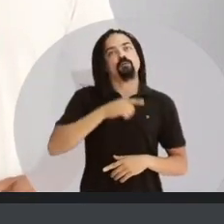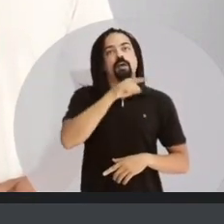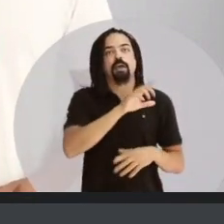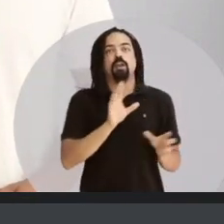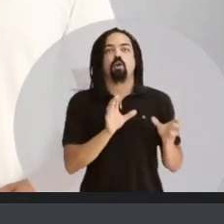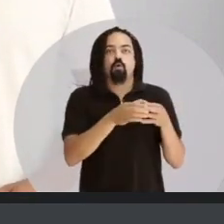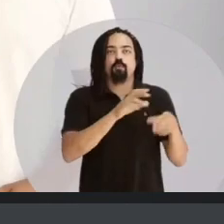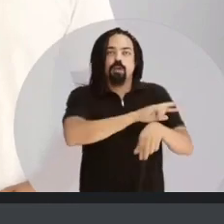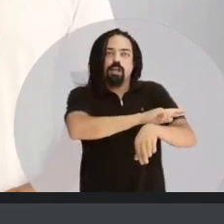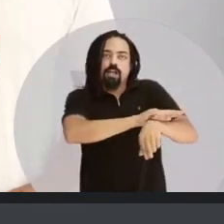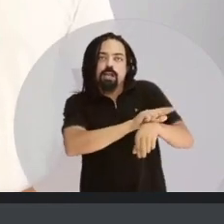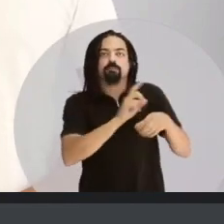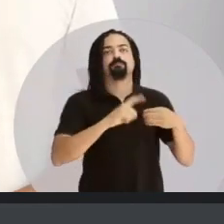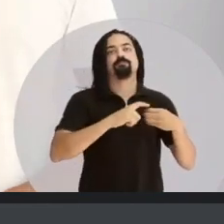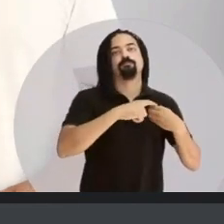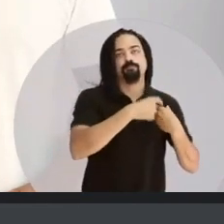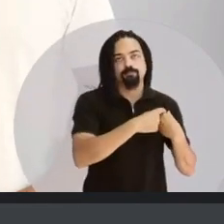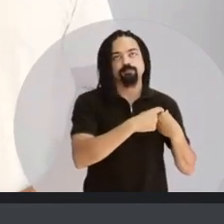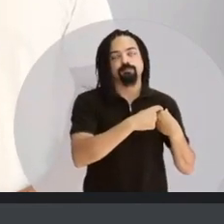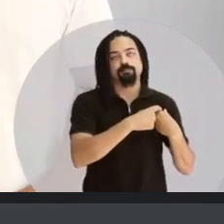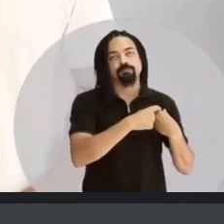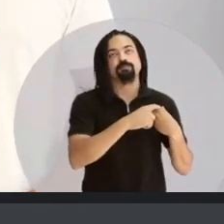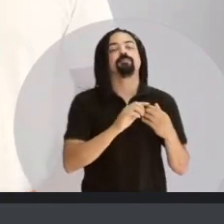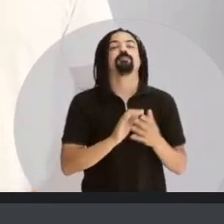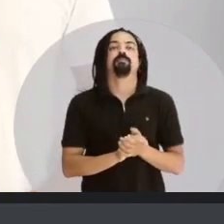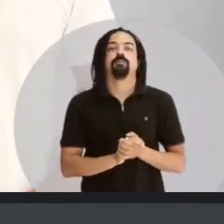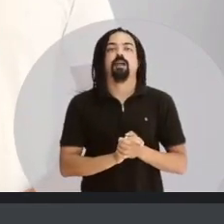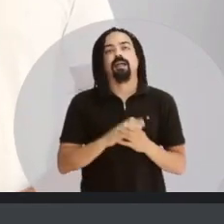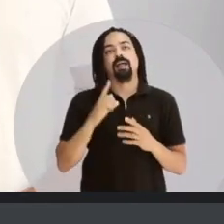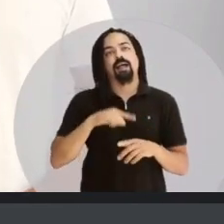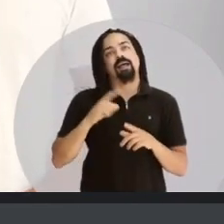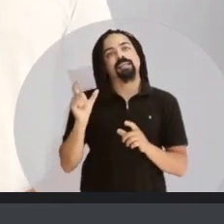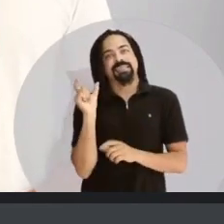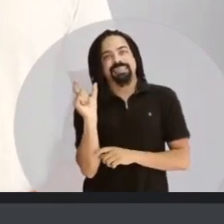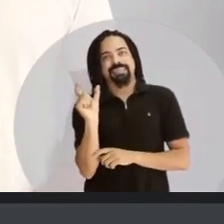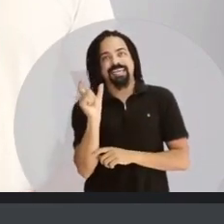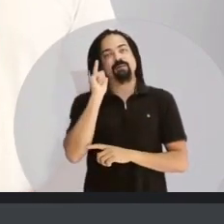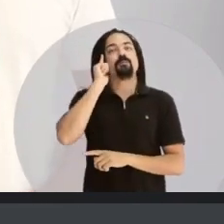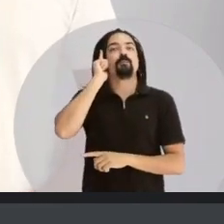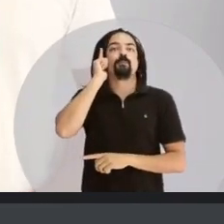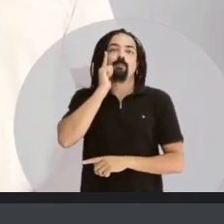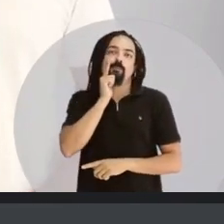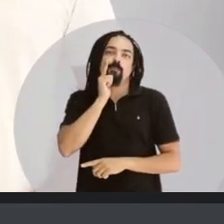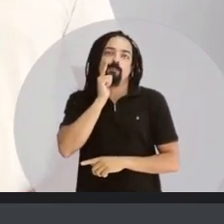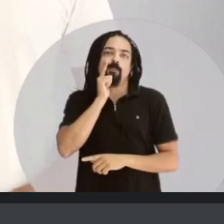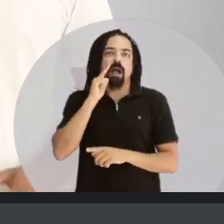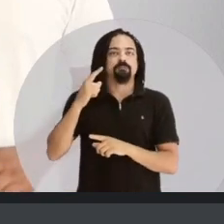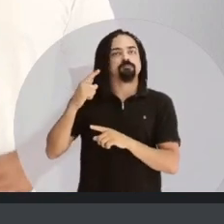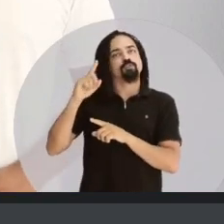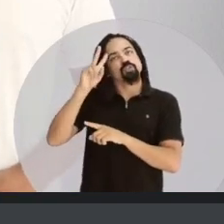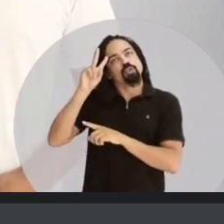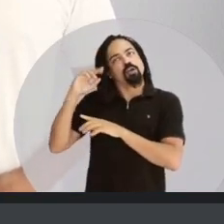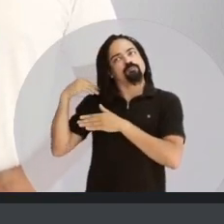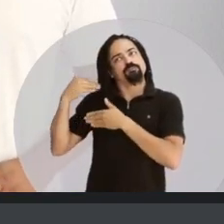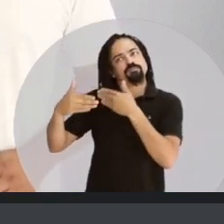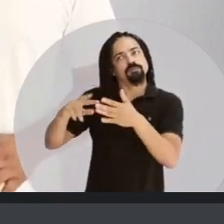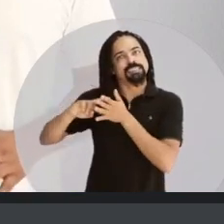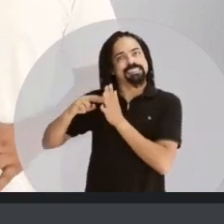da Fundação Nacional do Índio a FUNAI atestando que ela pertence etnicamente a um grupo indígena. O termo